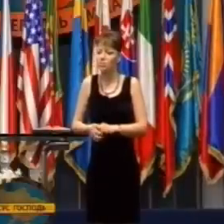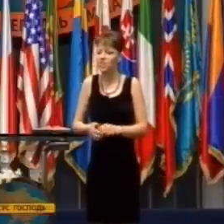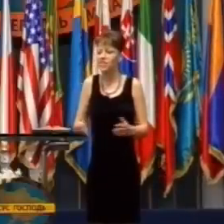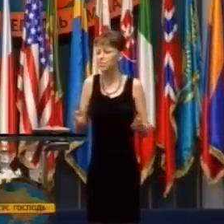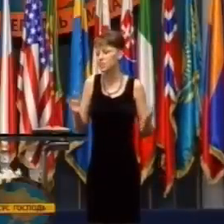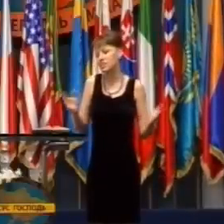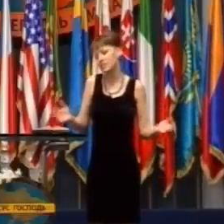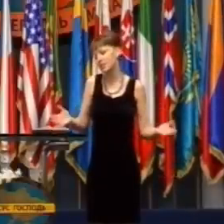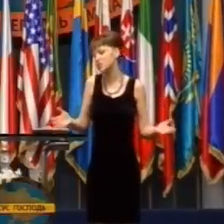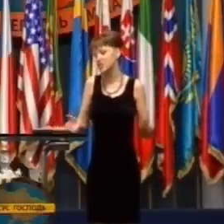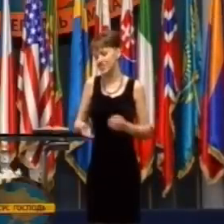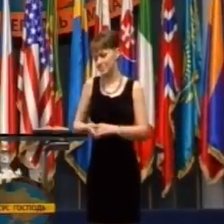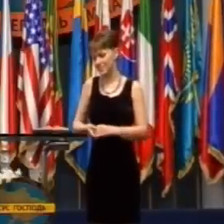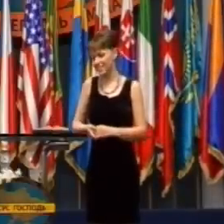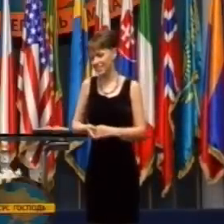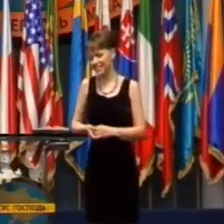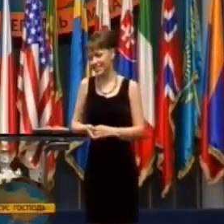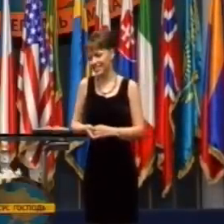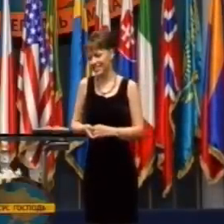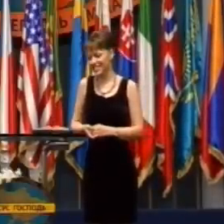Nepotrebujete byť slávnym.